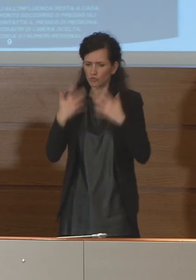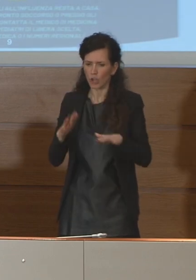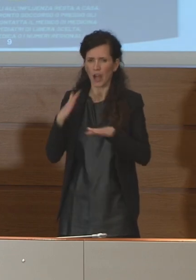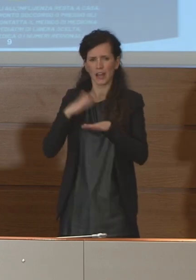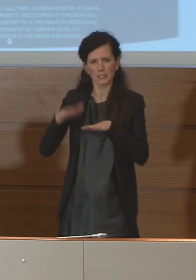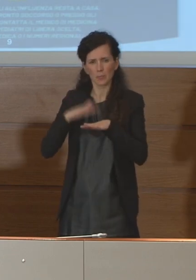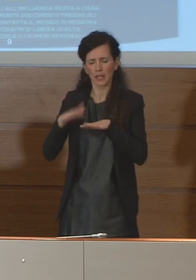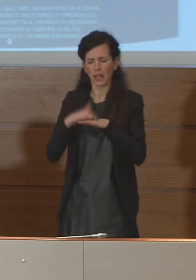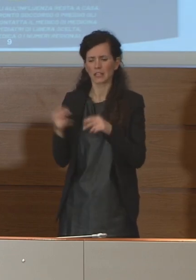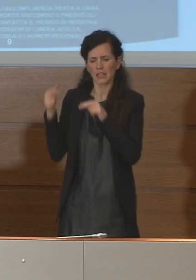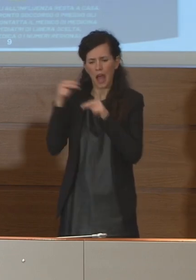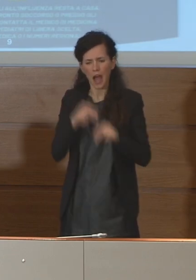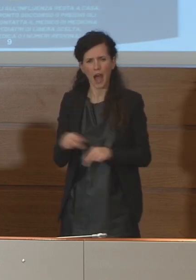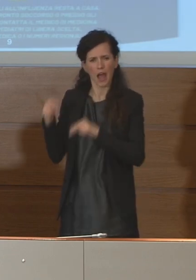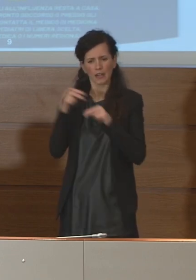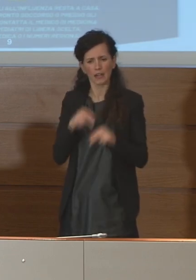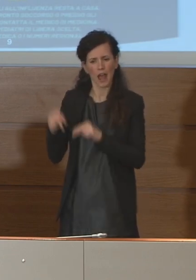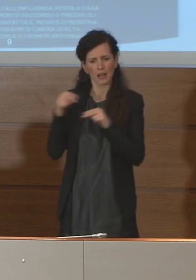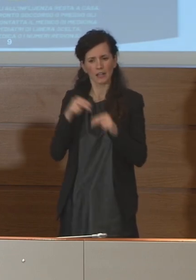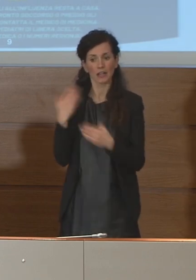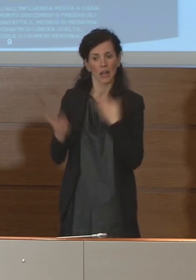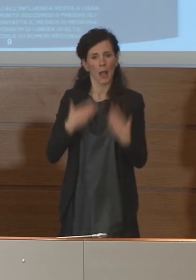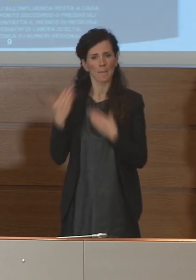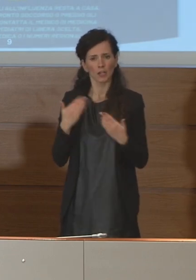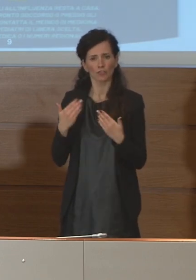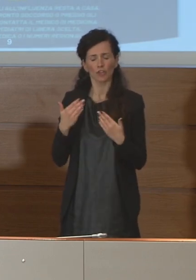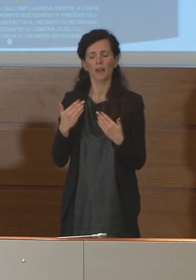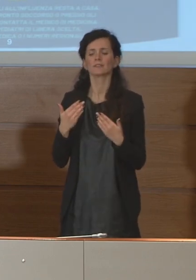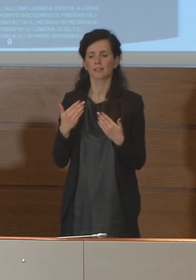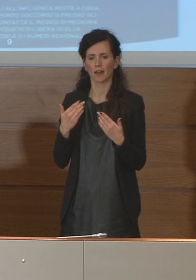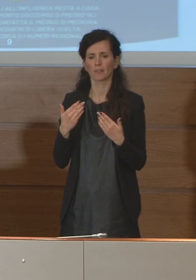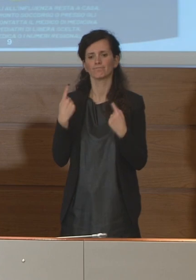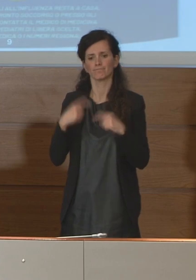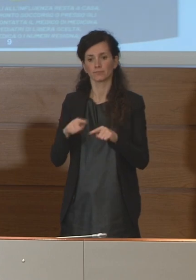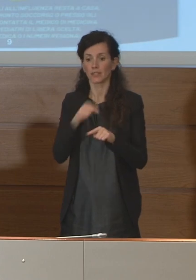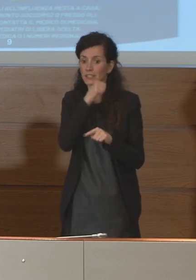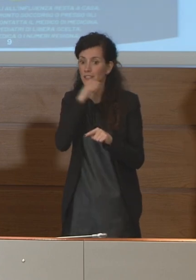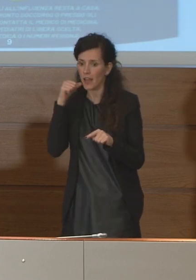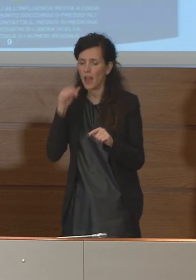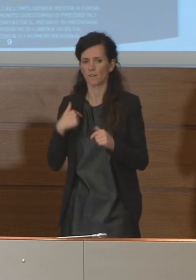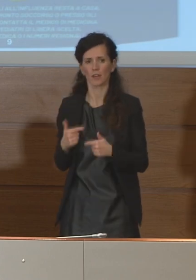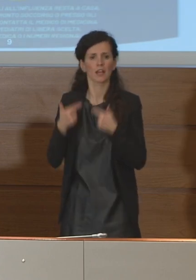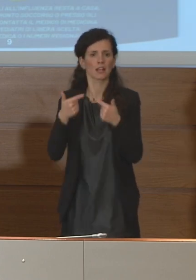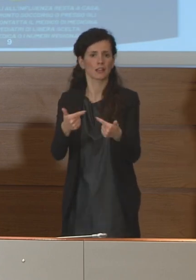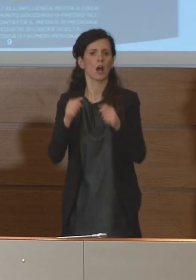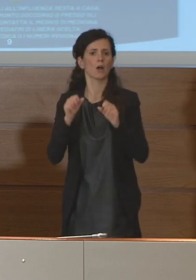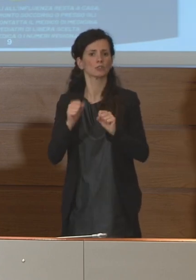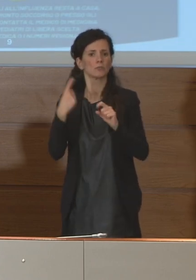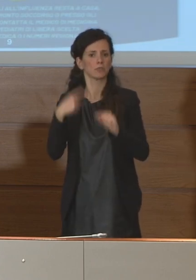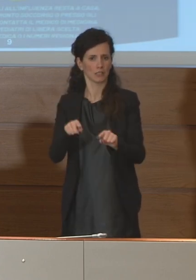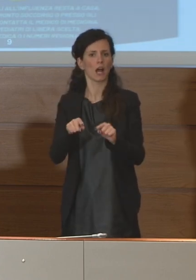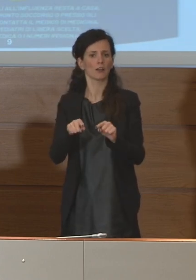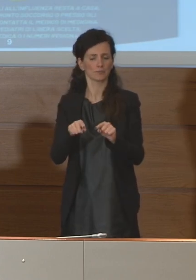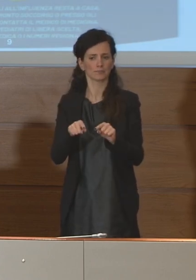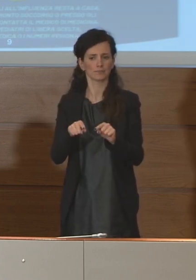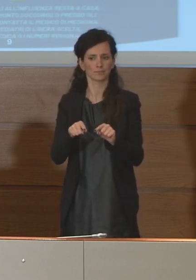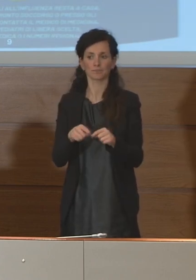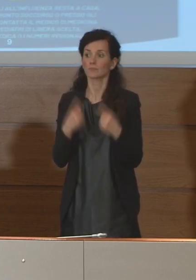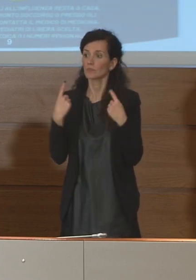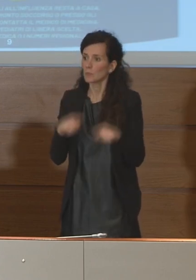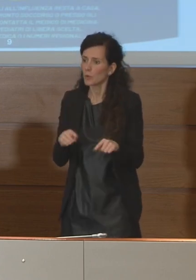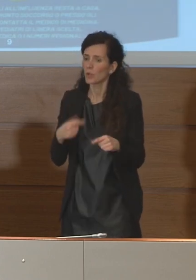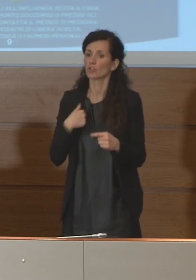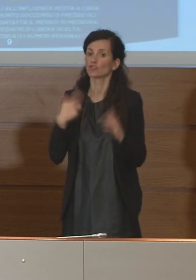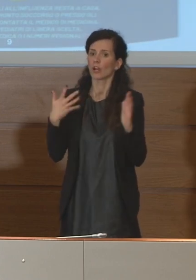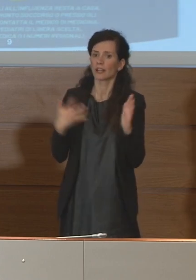esperienza e emergenze che si sono susseguite sul nostro territorio nazionale e per questa ragione che dico che al di là